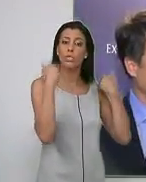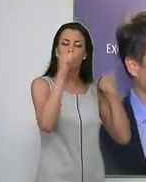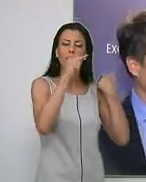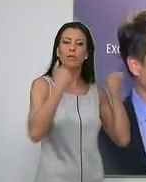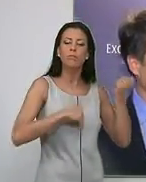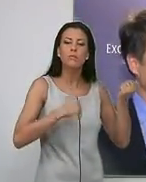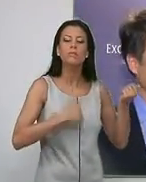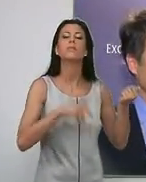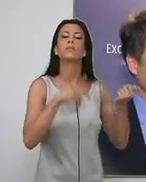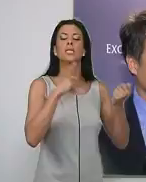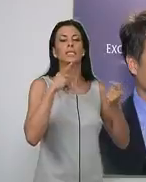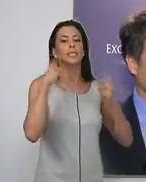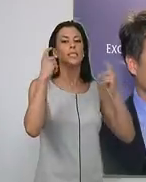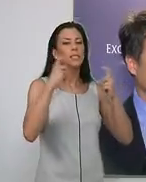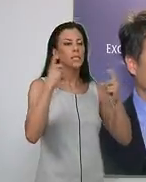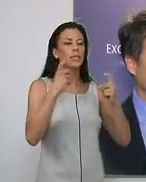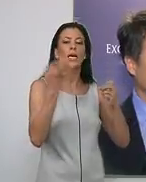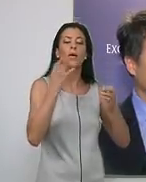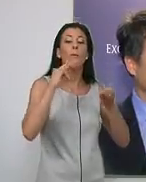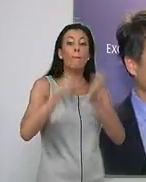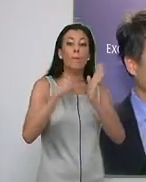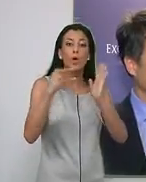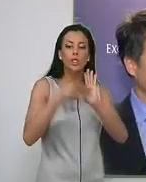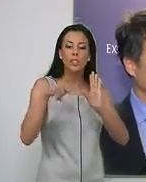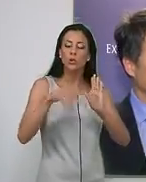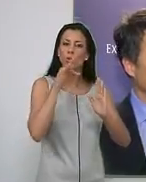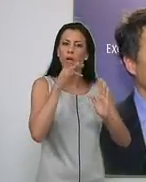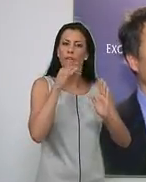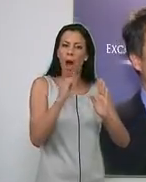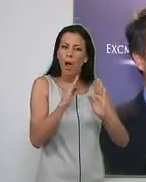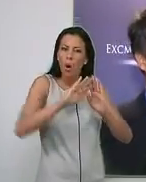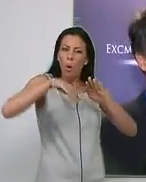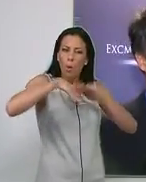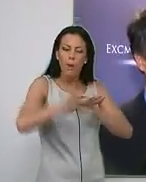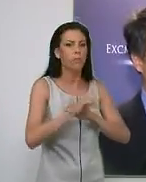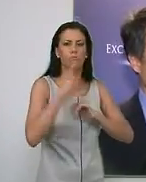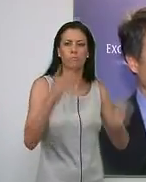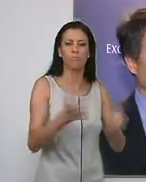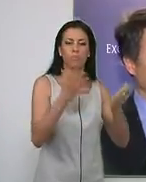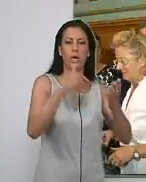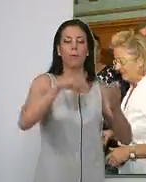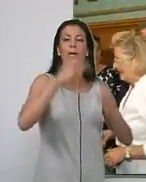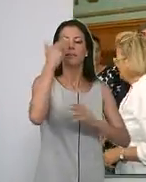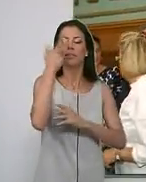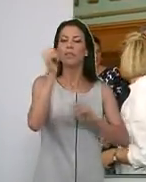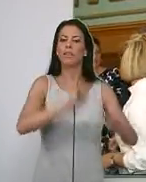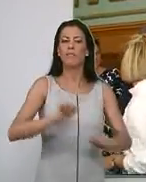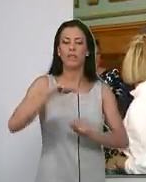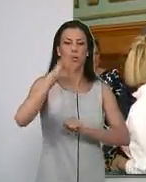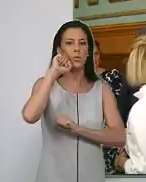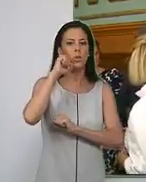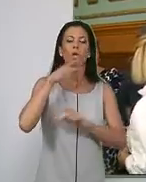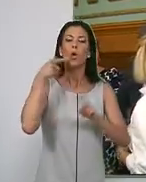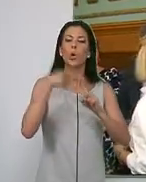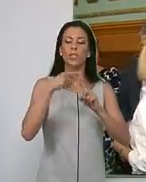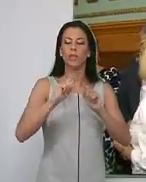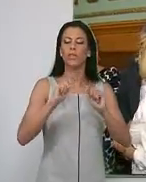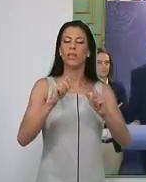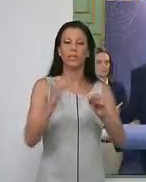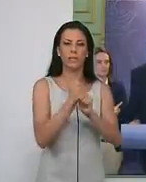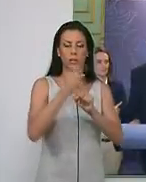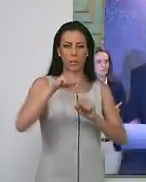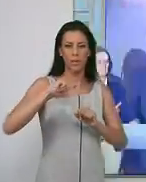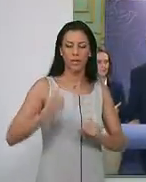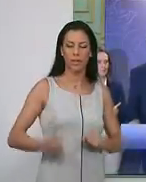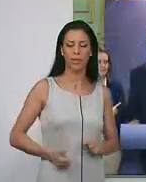intentará desbloquear los proyectos pendientes... ...y defender los intereses de los motrileños al objeto de crear empleo y